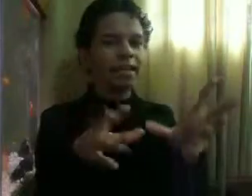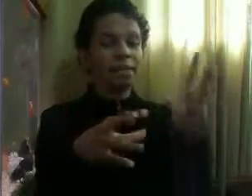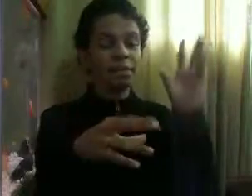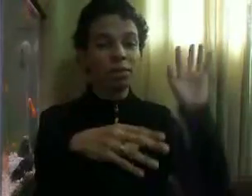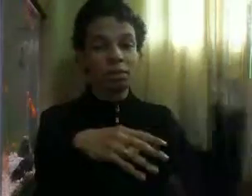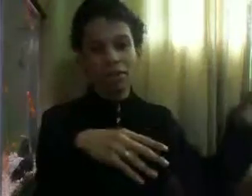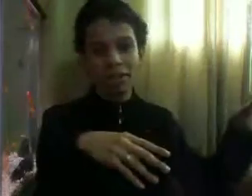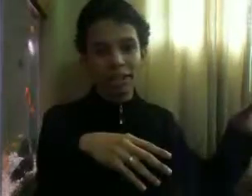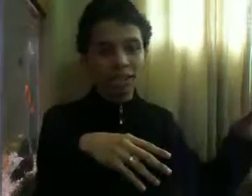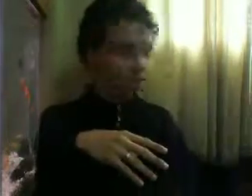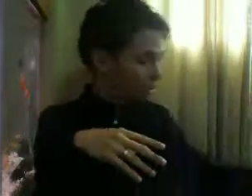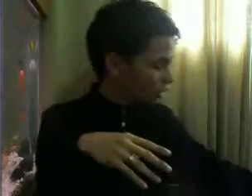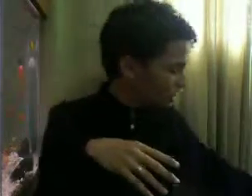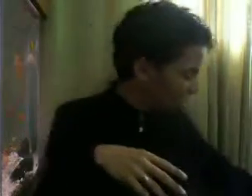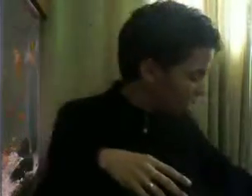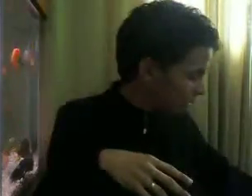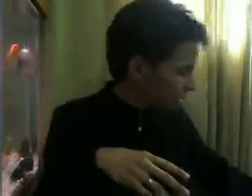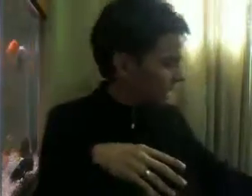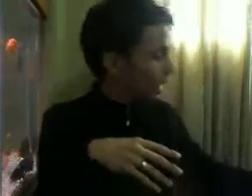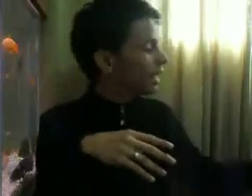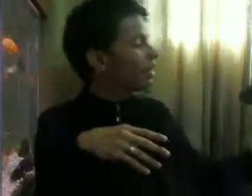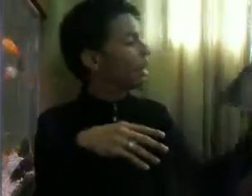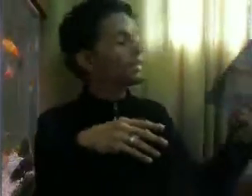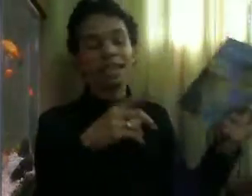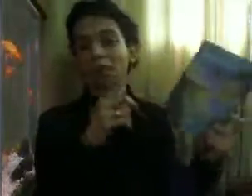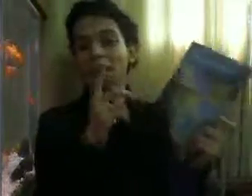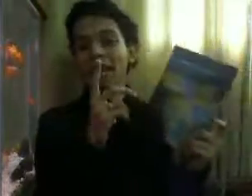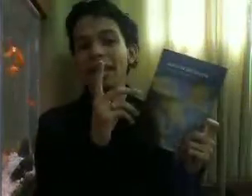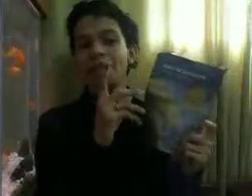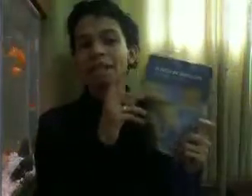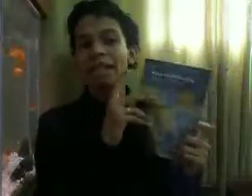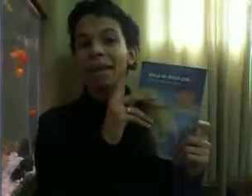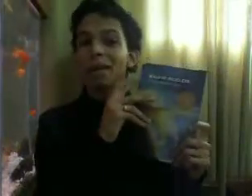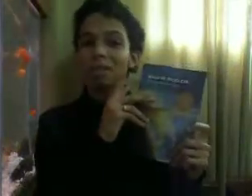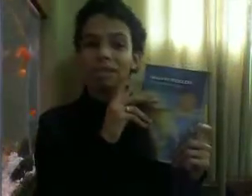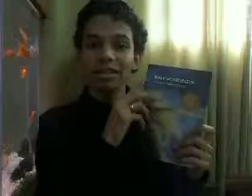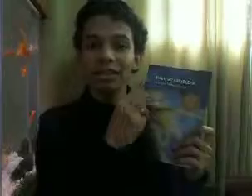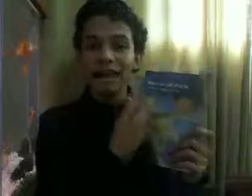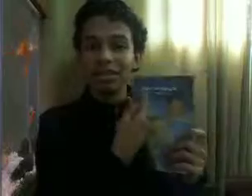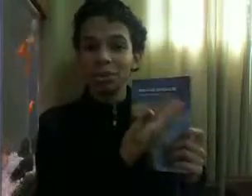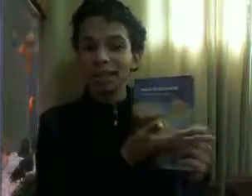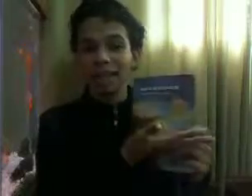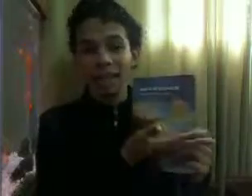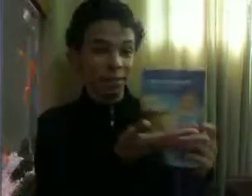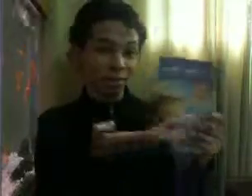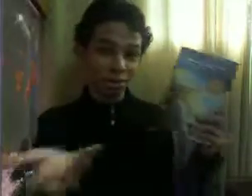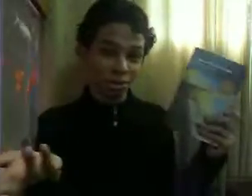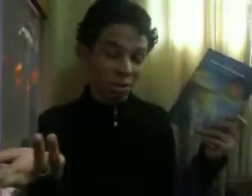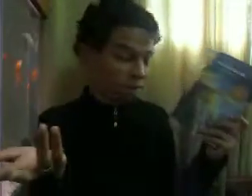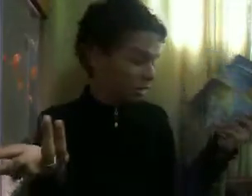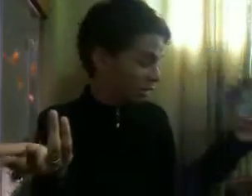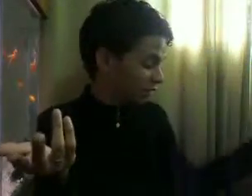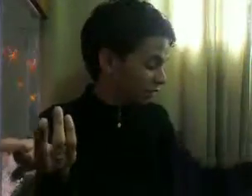Pro Rio de Janeiro No Rio de Janeiro Ele quase é atropelado Pela Malu Que estava de bicicleta Por isso o nome do livro